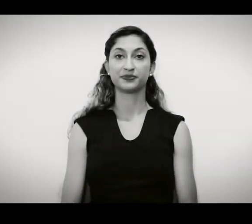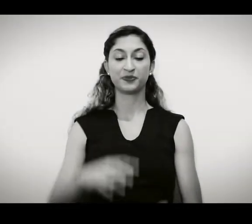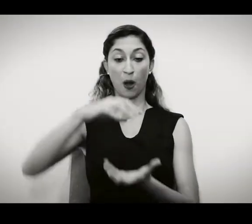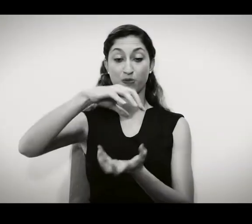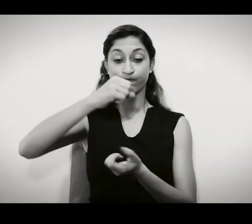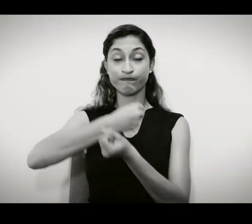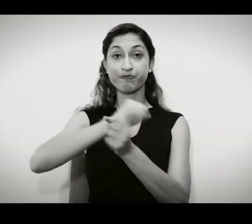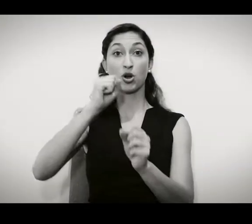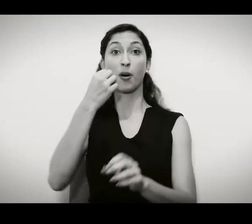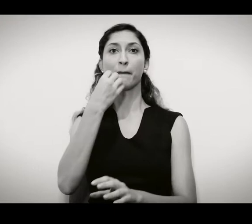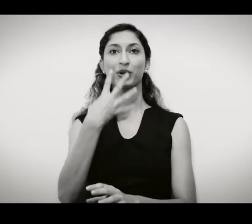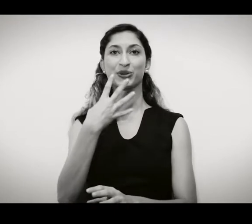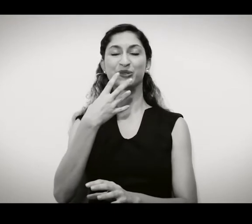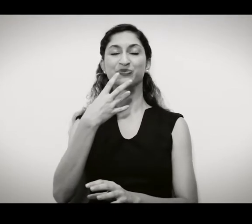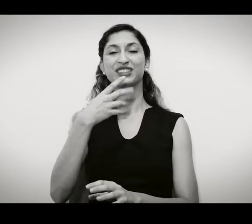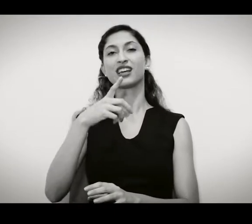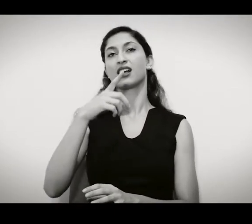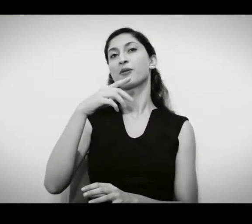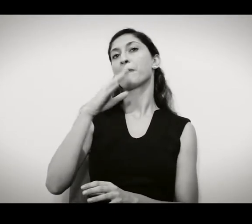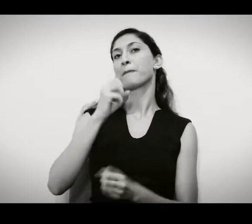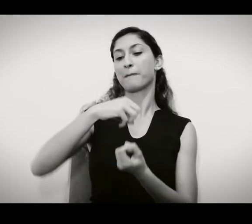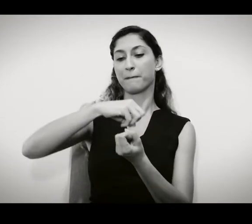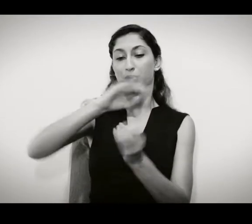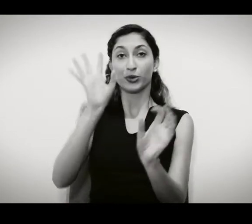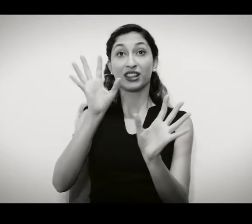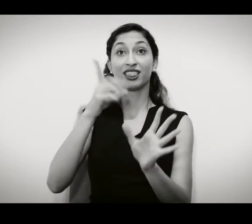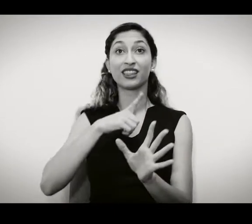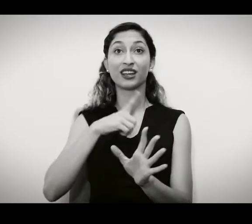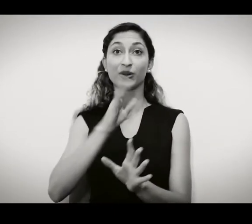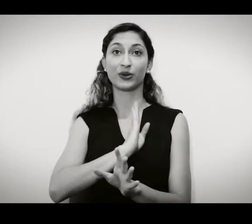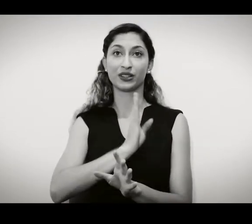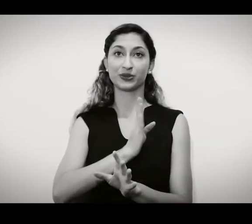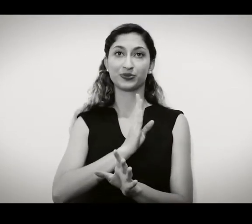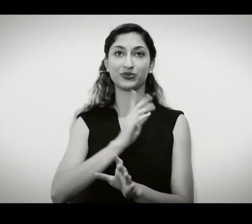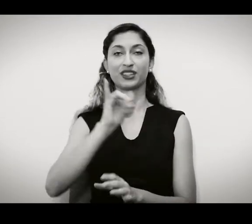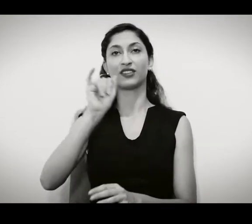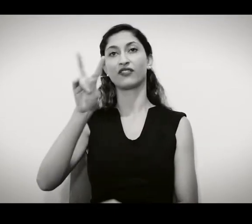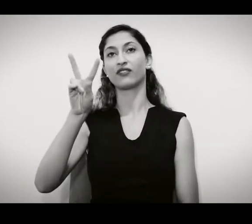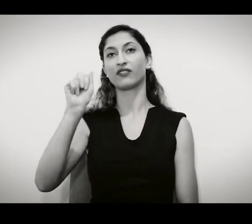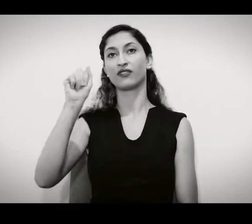Bomba boa, a bomba que tinha coração, Ivan Luz